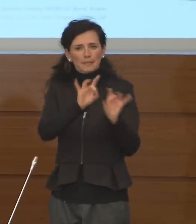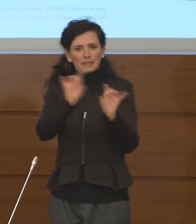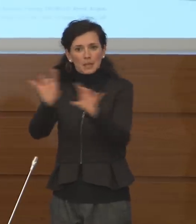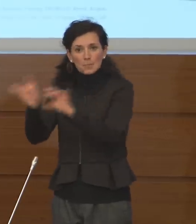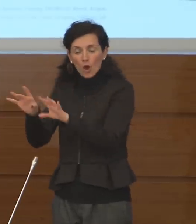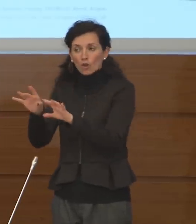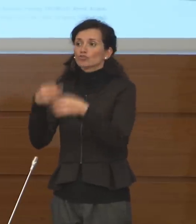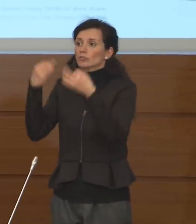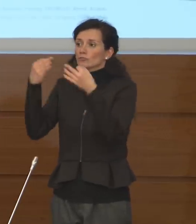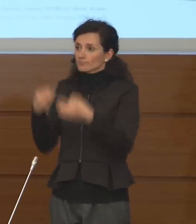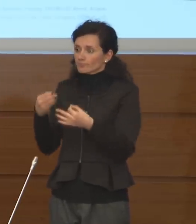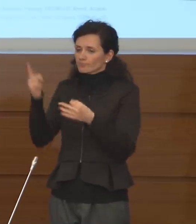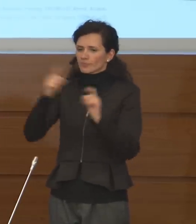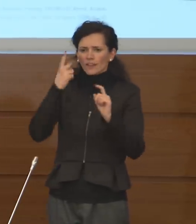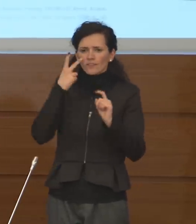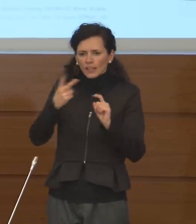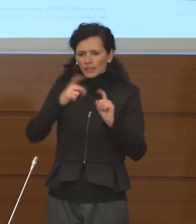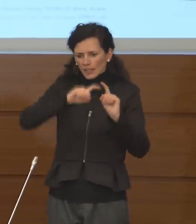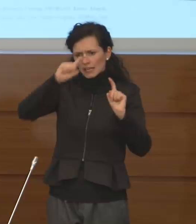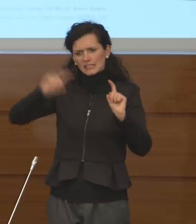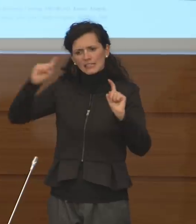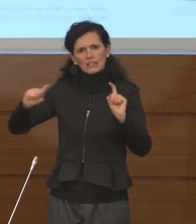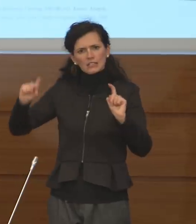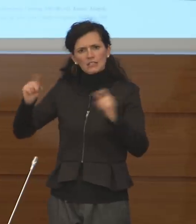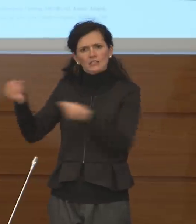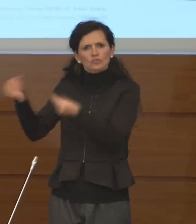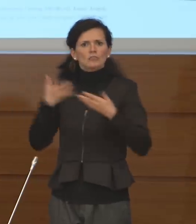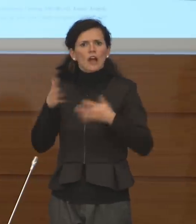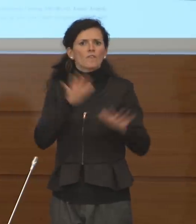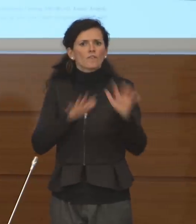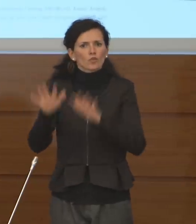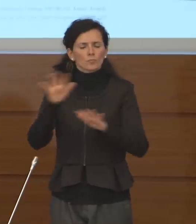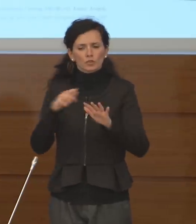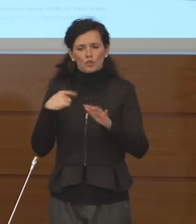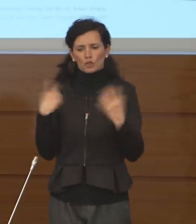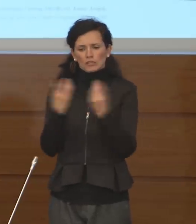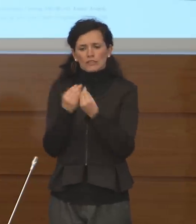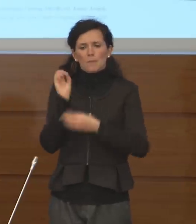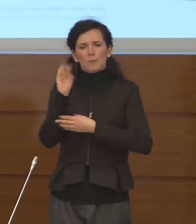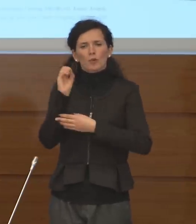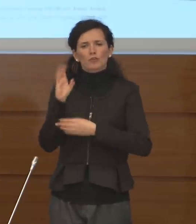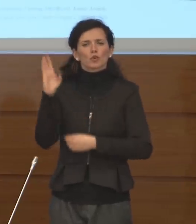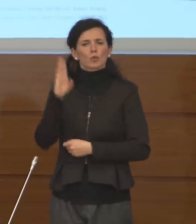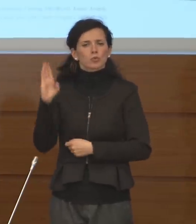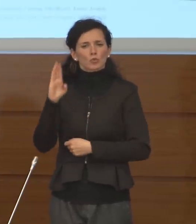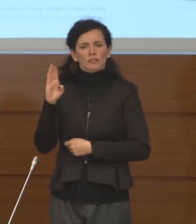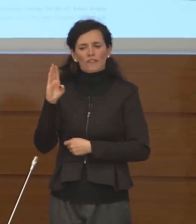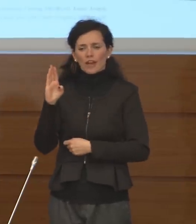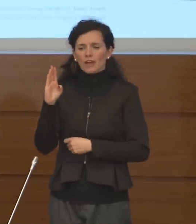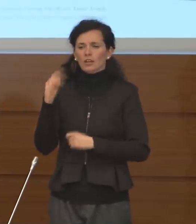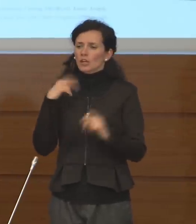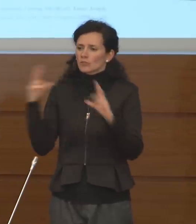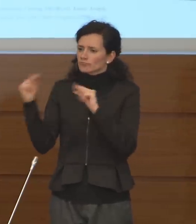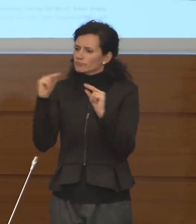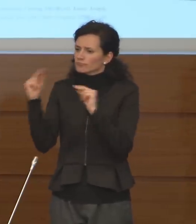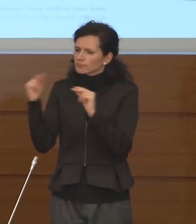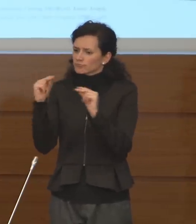sulla base dei loro dati statistici, ne parlavo con il professor Brusaferri, oggi hanno